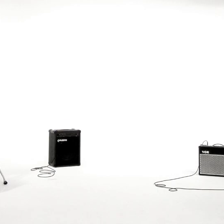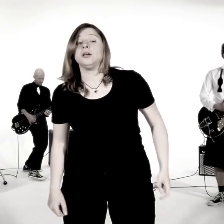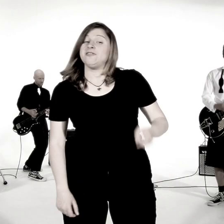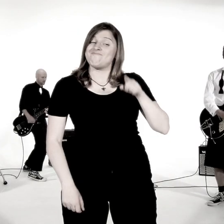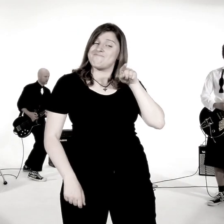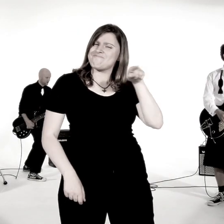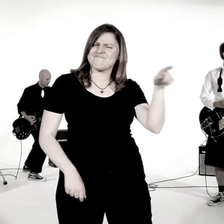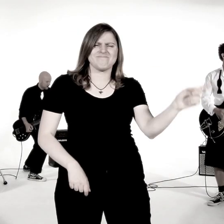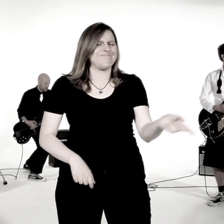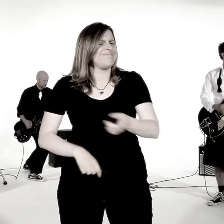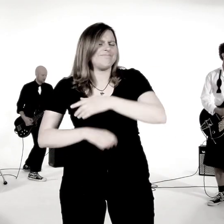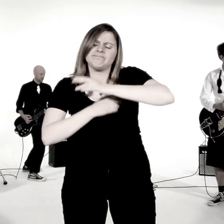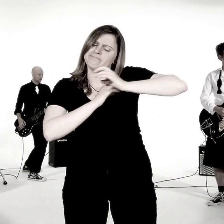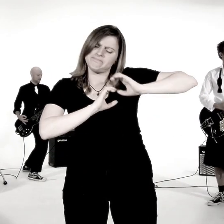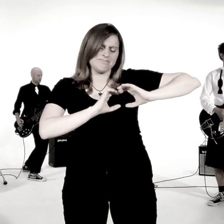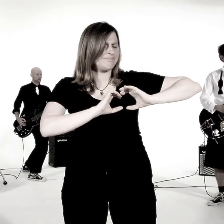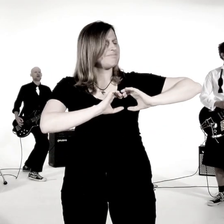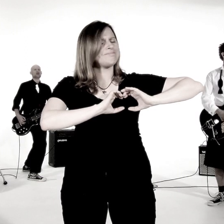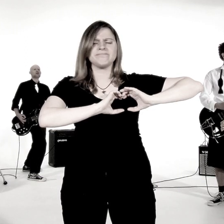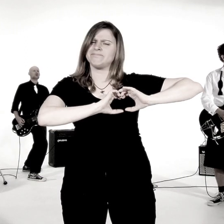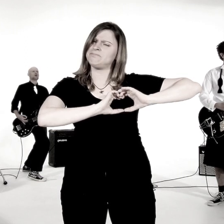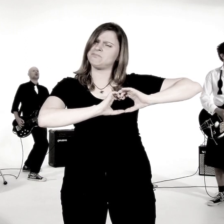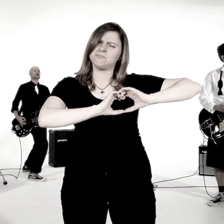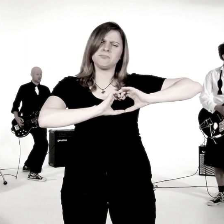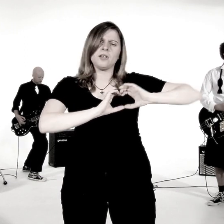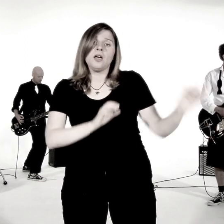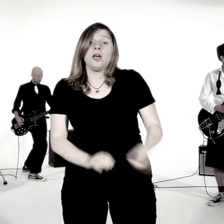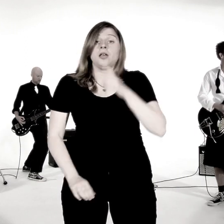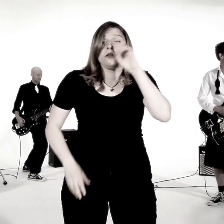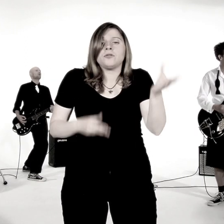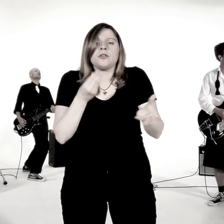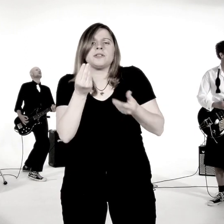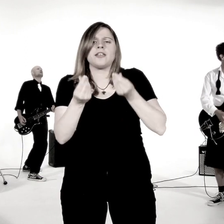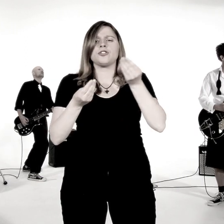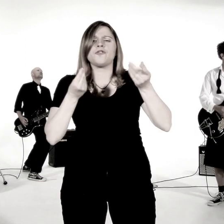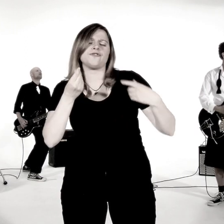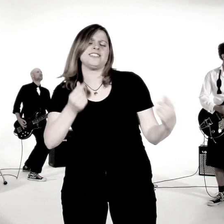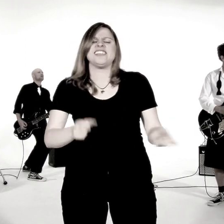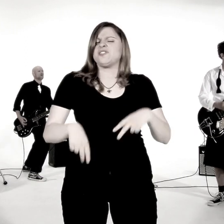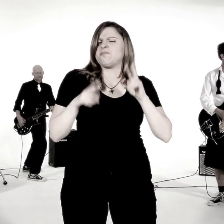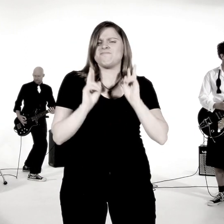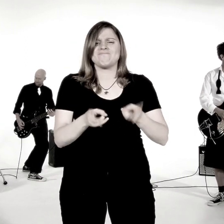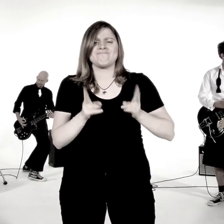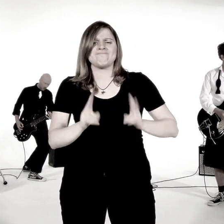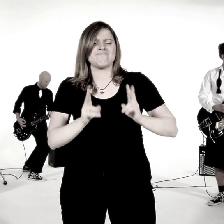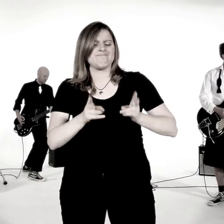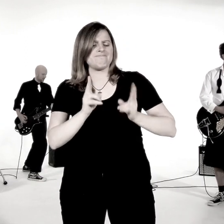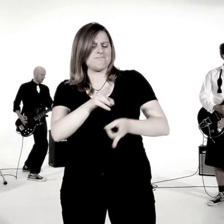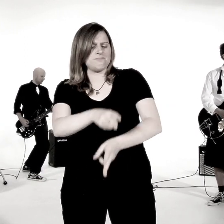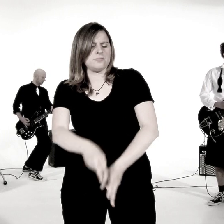Es ist nicht Liebe Es ist nur das Gefühl, nicht normal zu sein